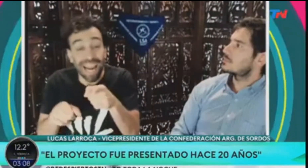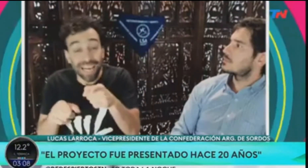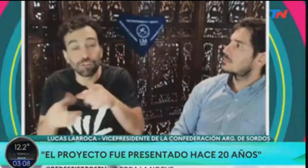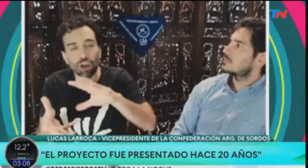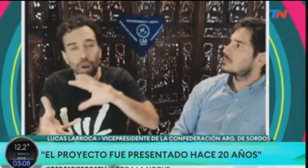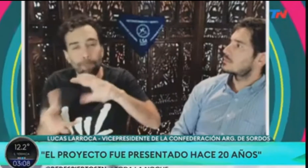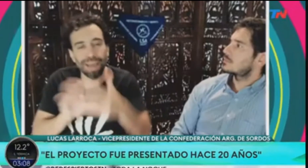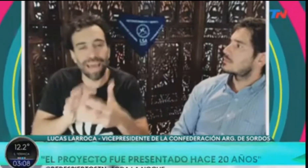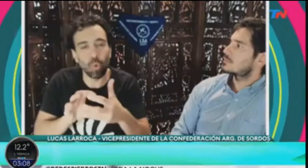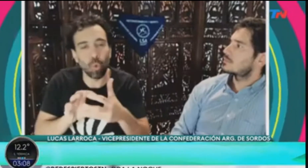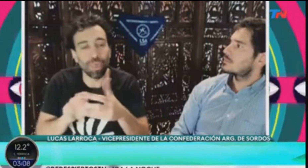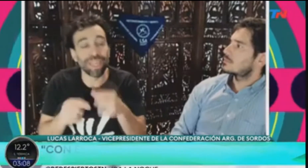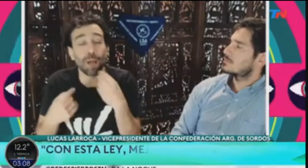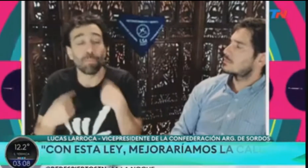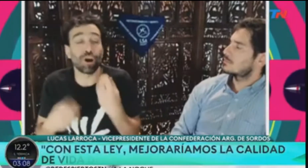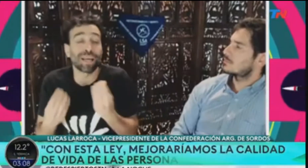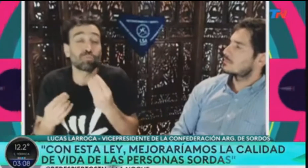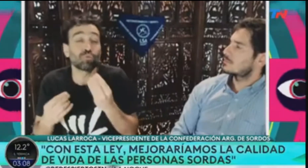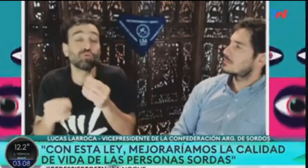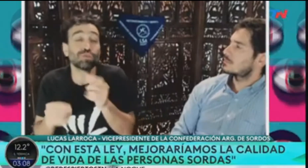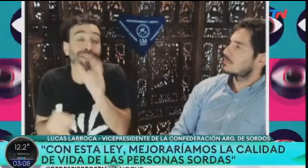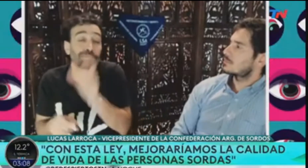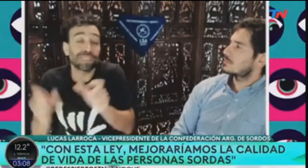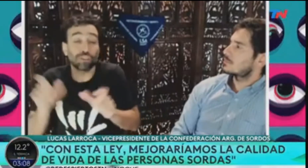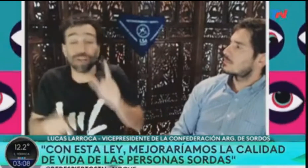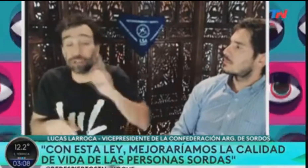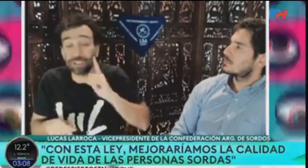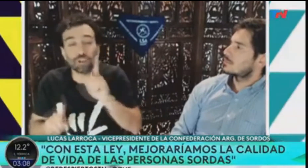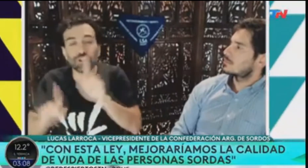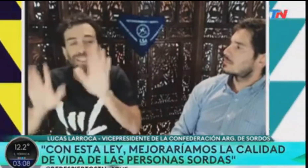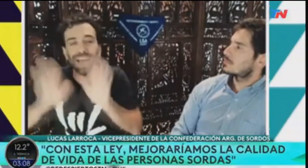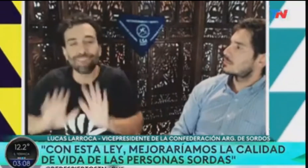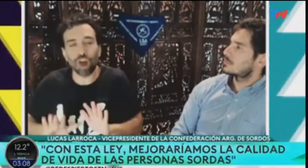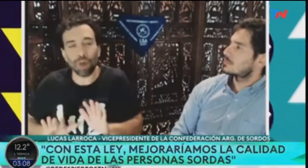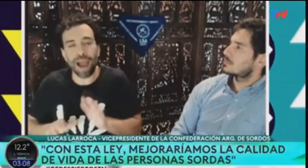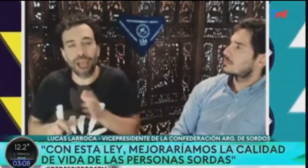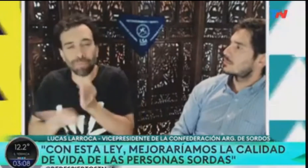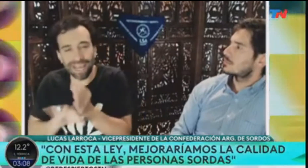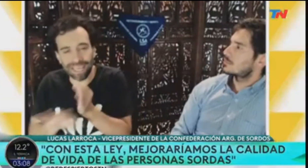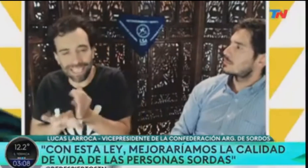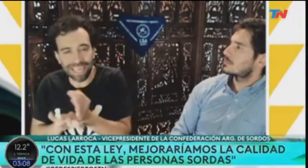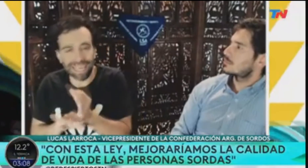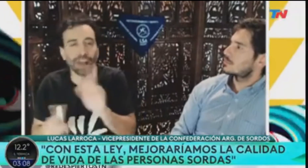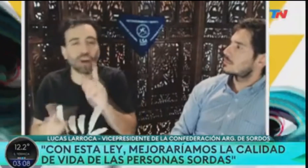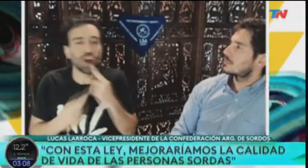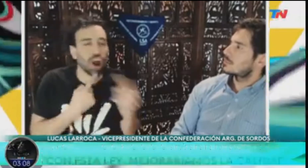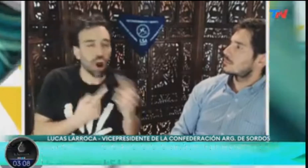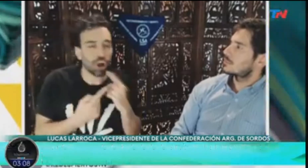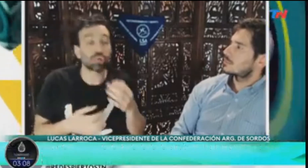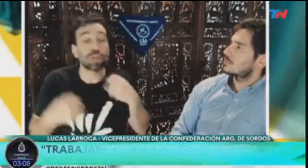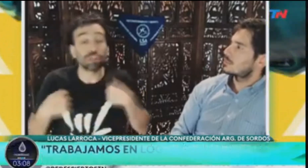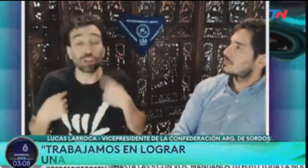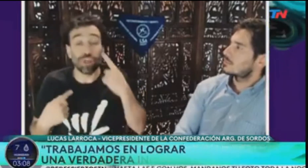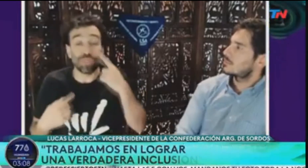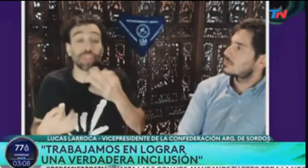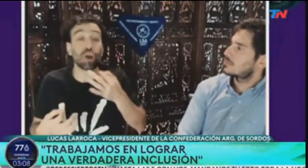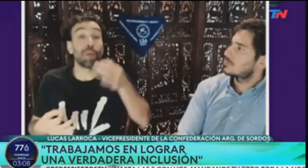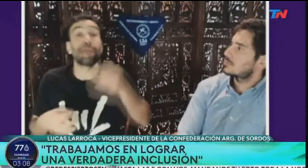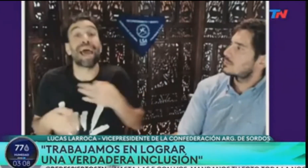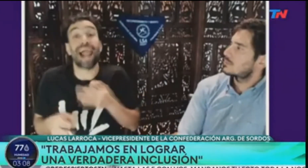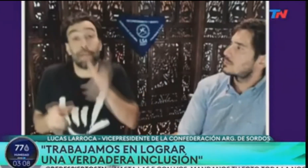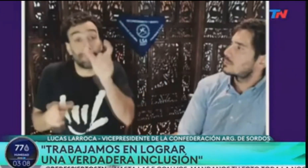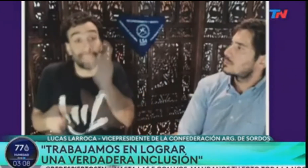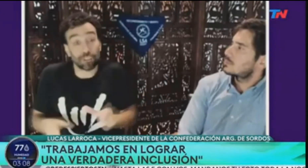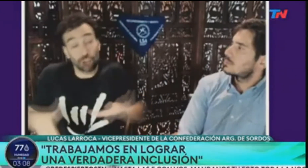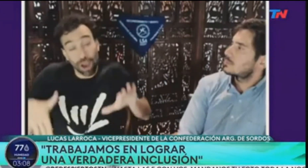lengua y la enseñan. Eso perjudica a nuestra lengua porque las personas oyentes no están